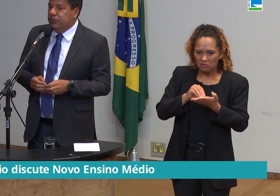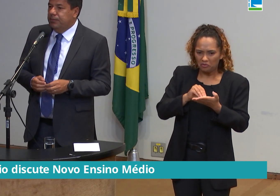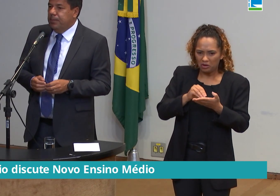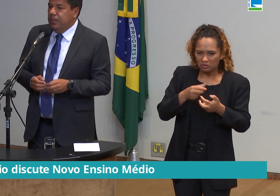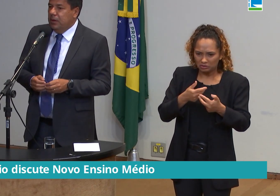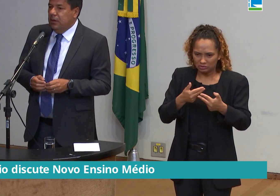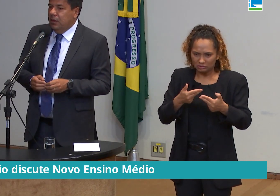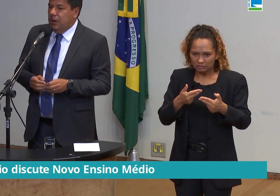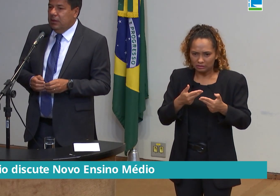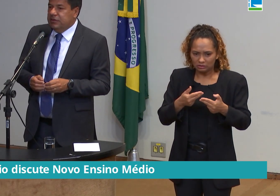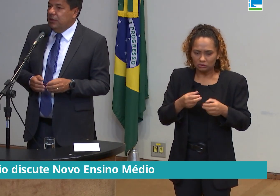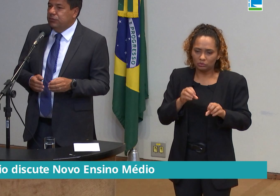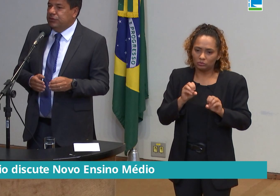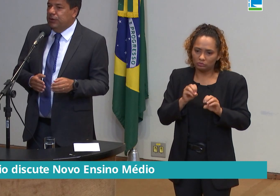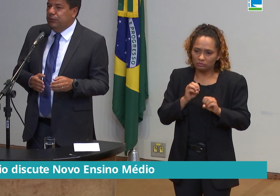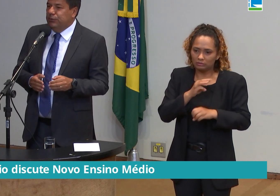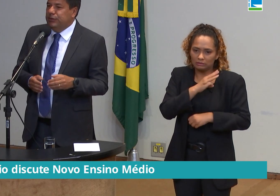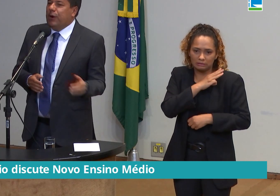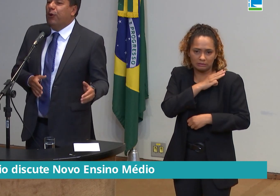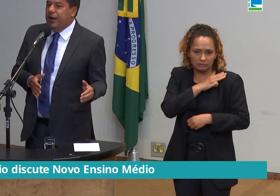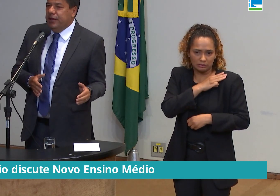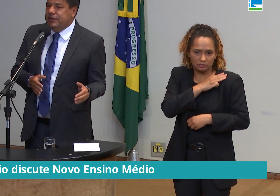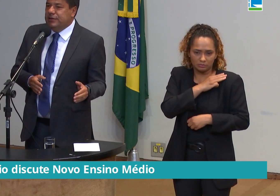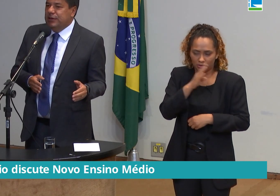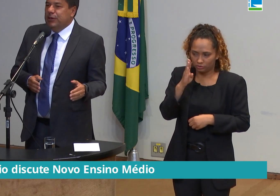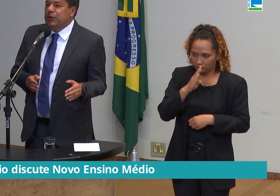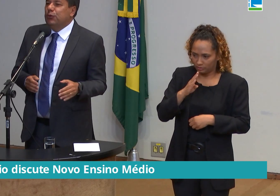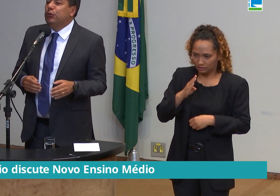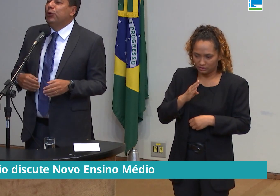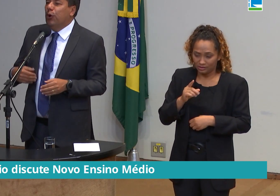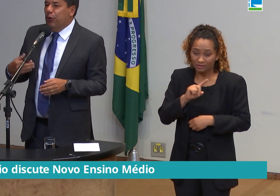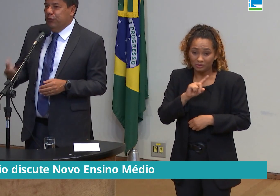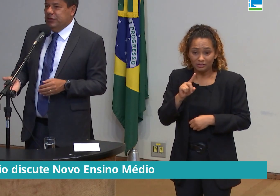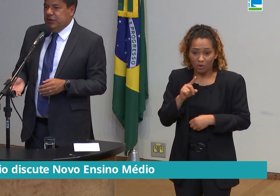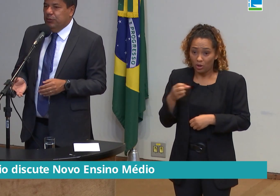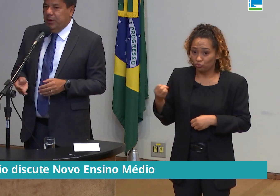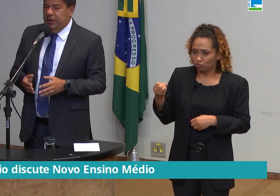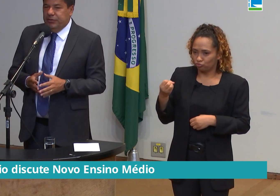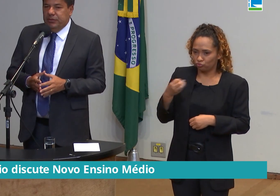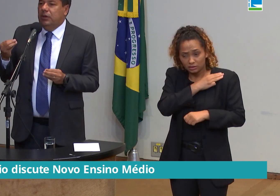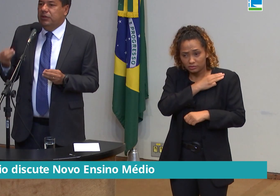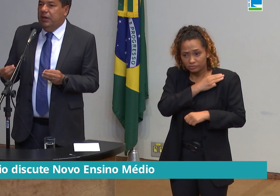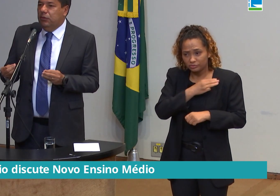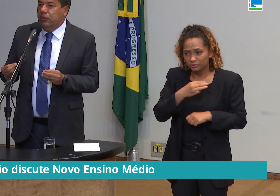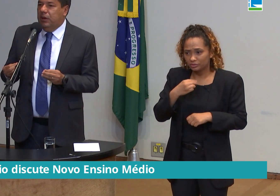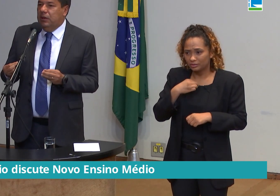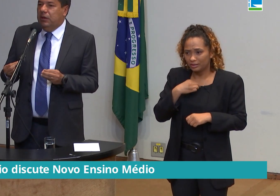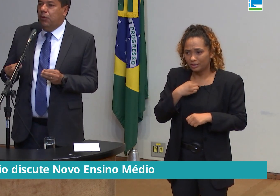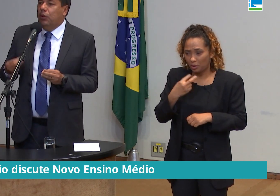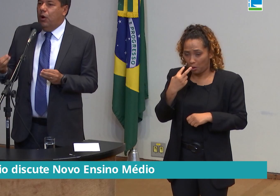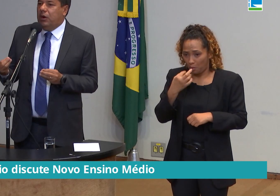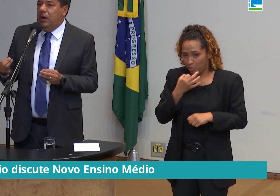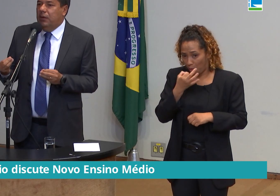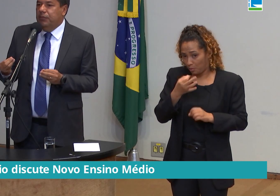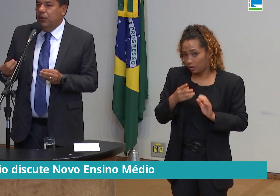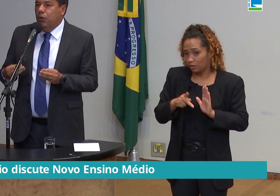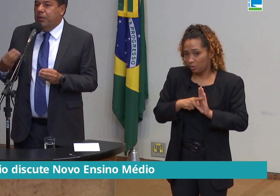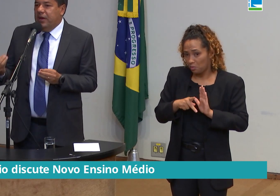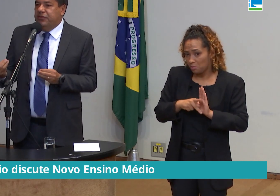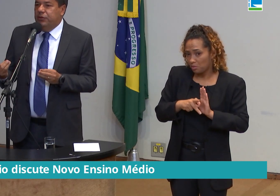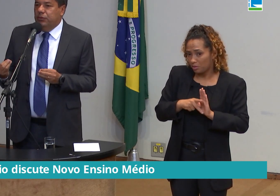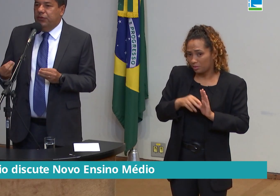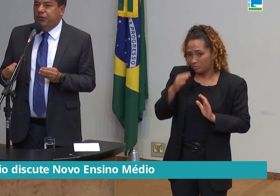brasileiro, elas não são decorrentes do novo ensino médio. Entendo que ele coloca